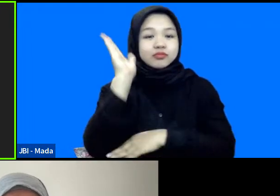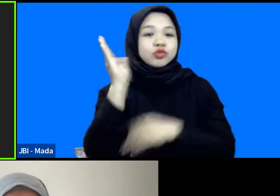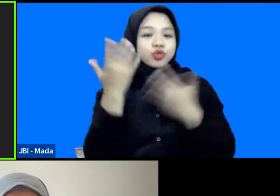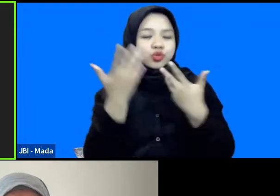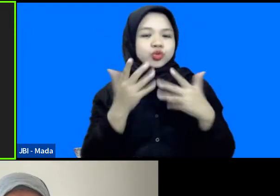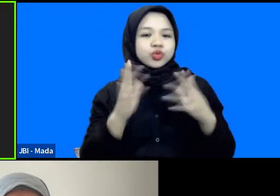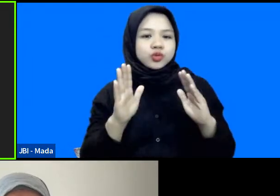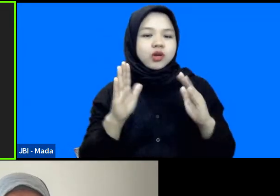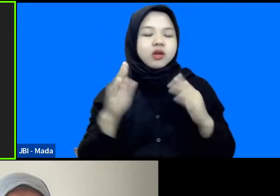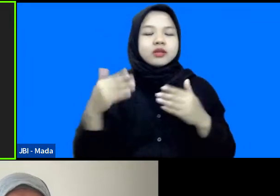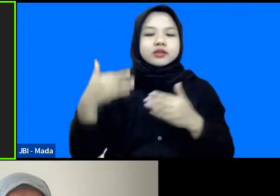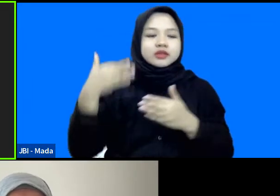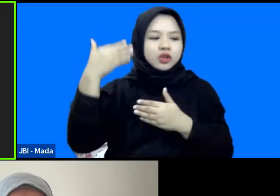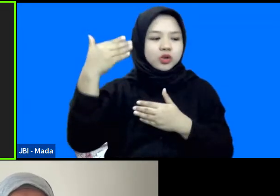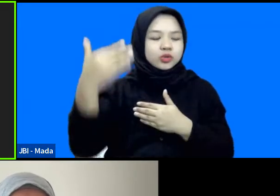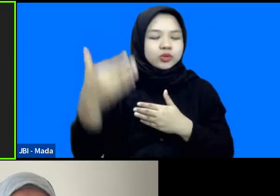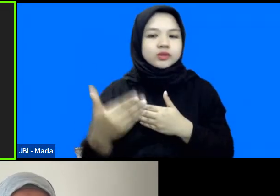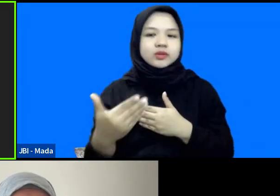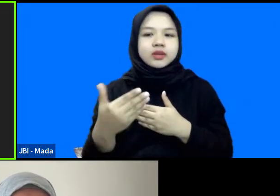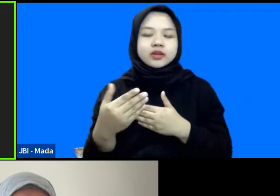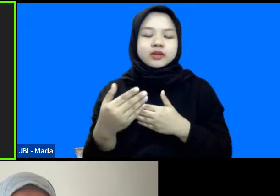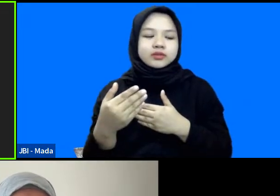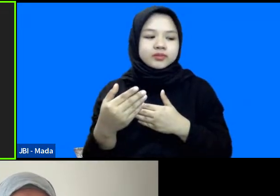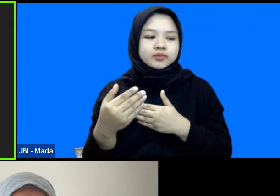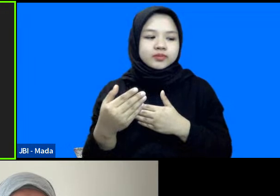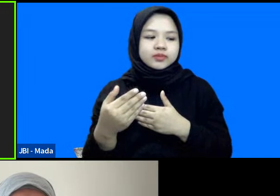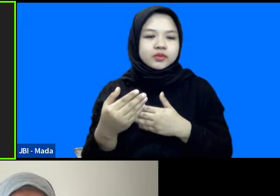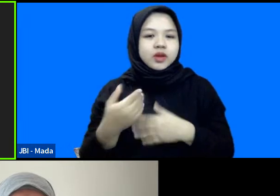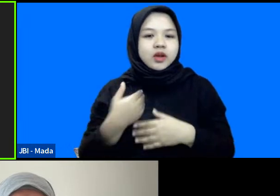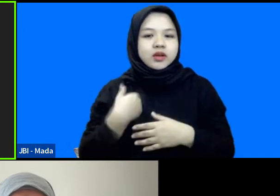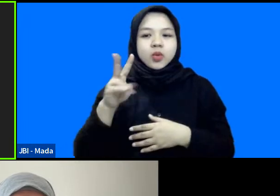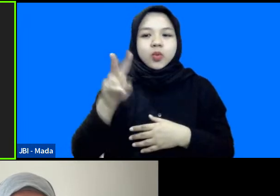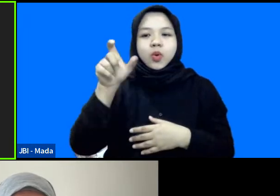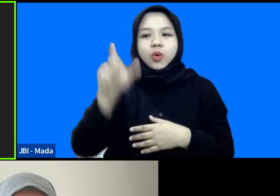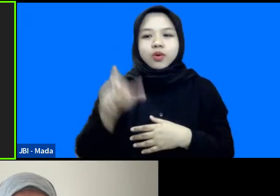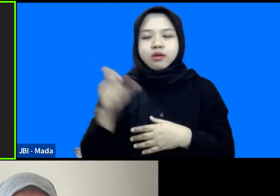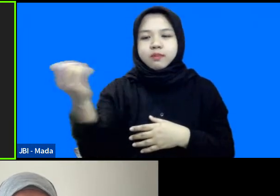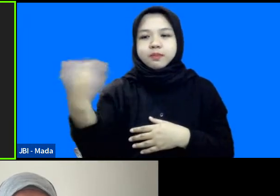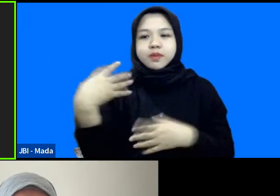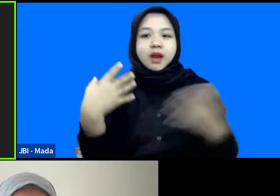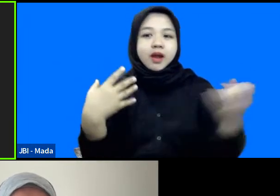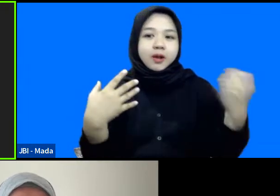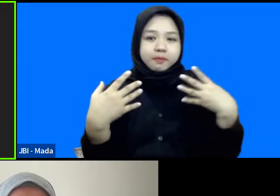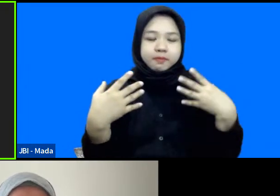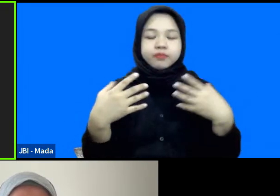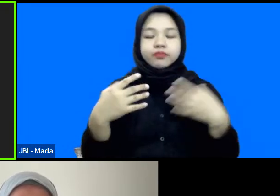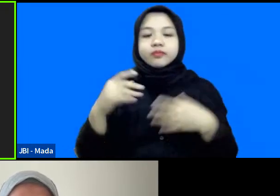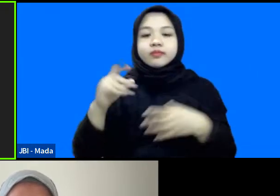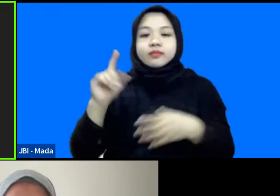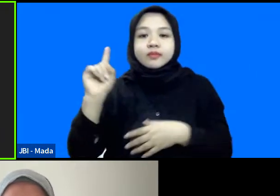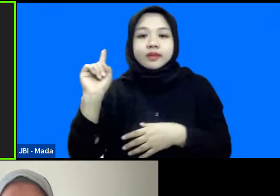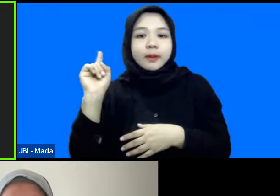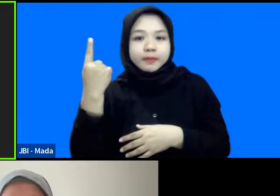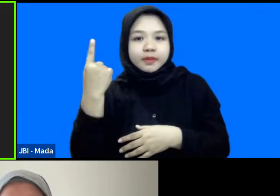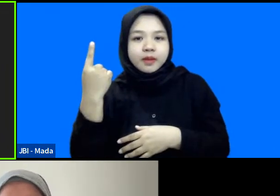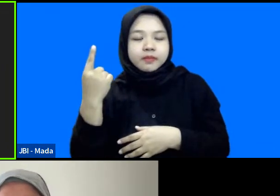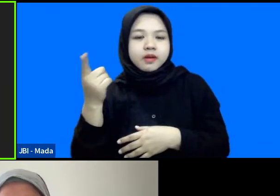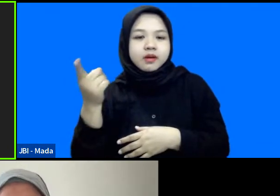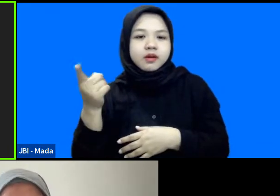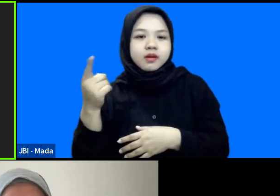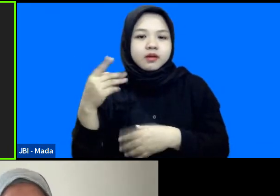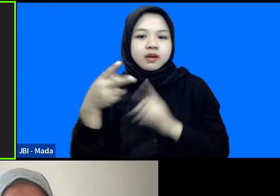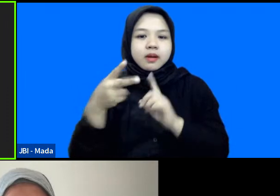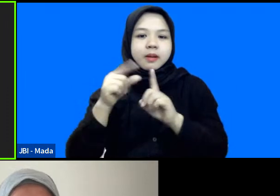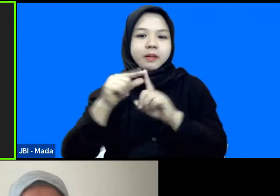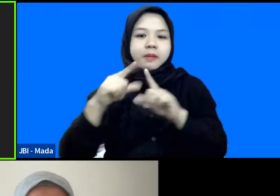kita juga ada dua penanggap. Yang pertama, yaitu Kak Patra